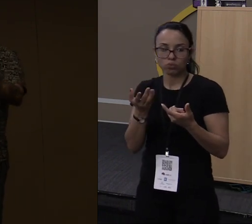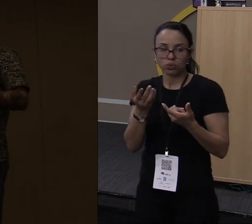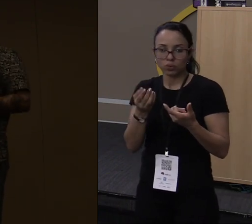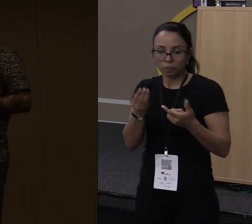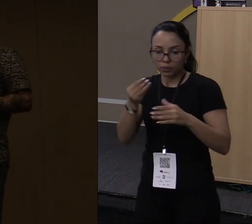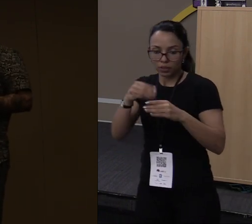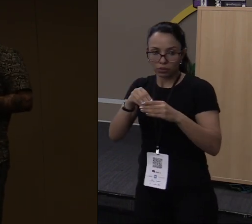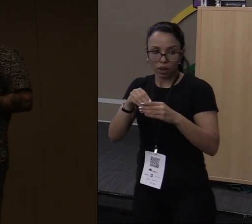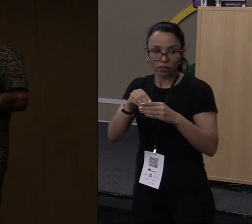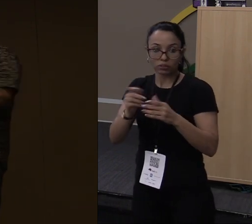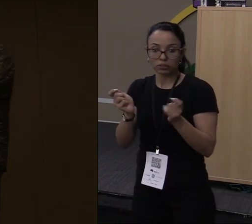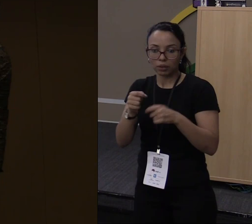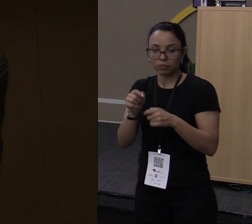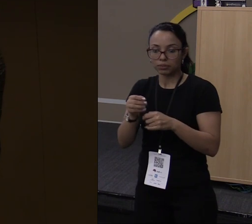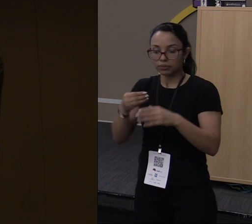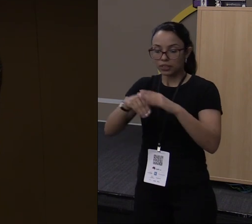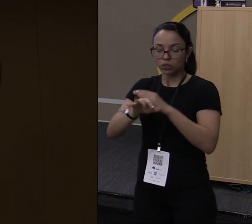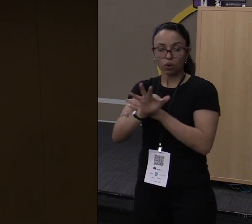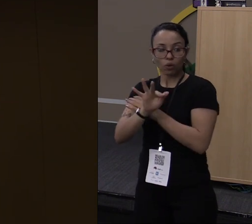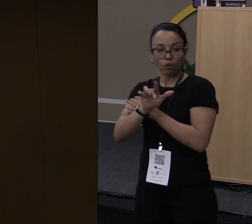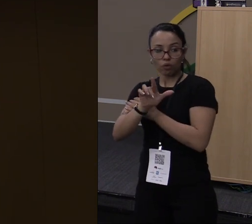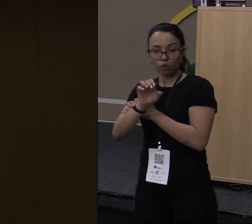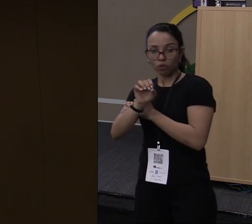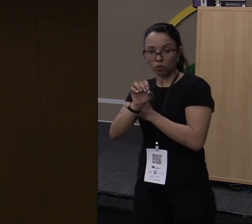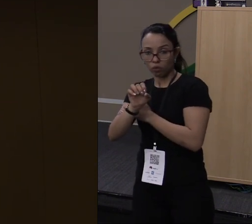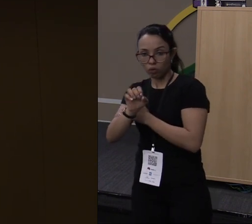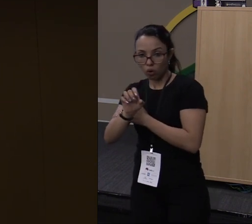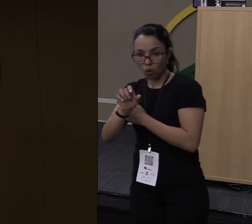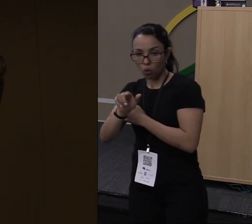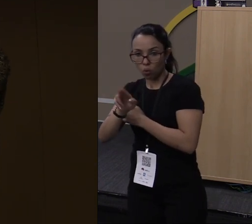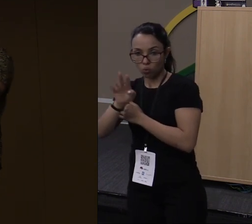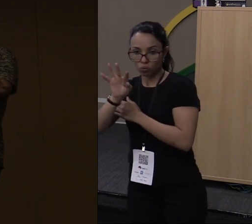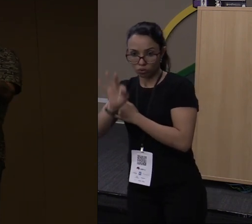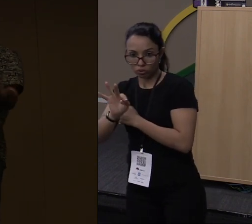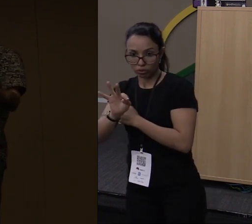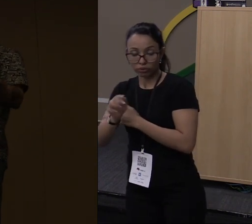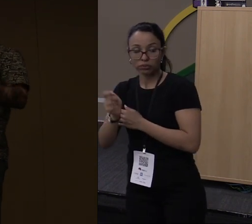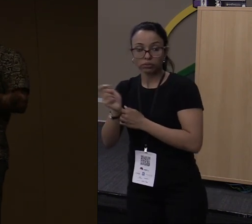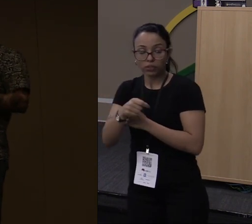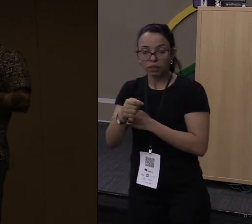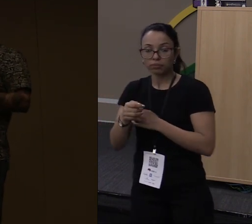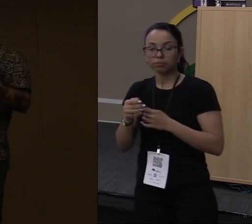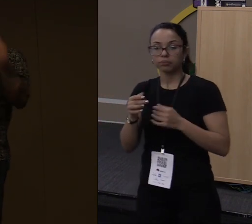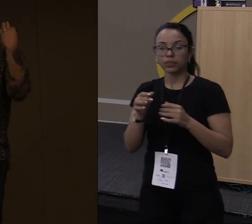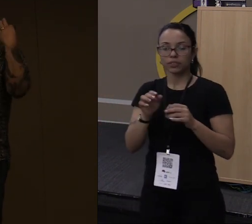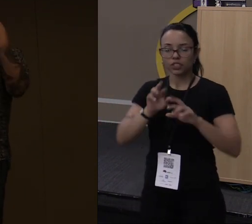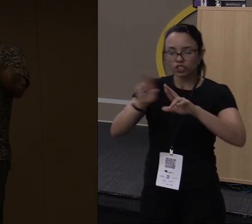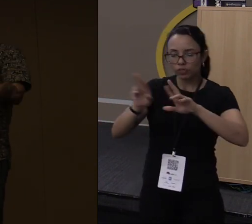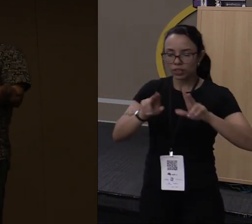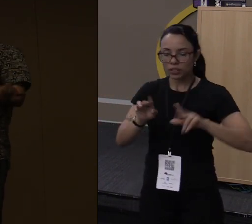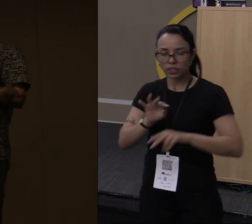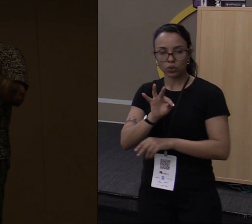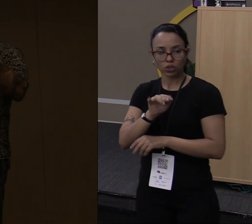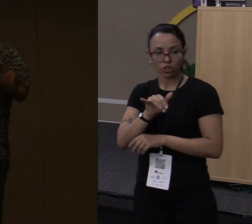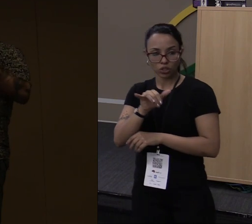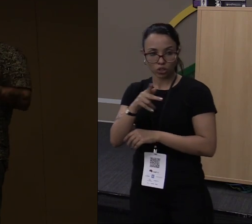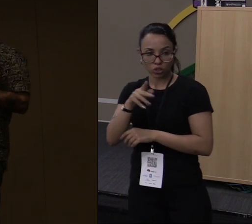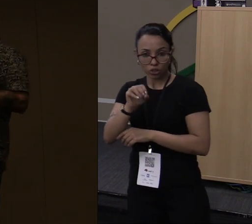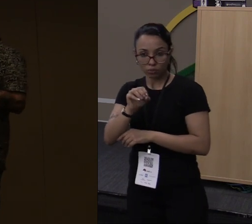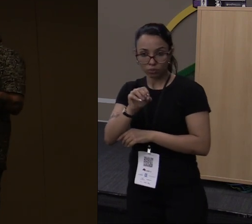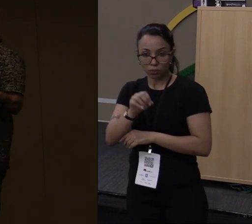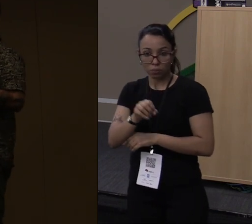um float. Da mesma forma que Python faz. Então, o Rust consegue fazer inferência de tipo, mesmo que você não declare direto.